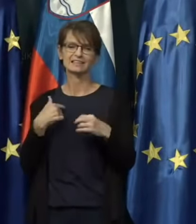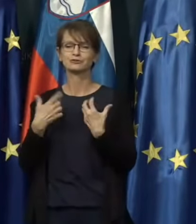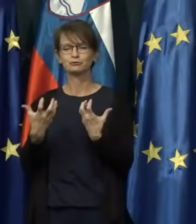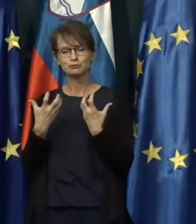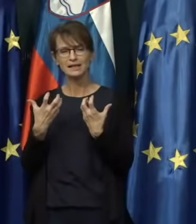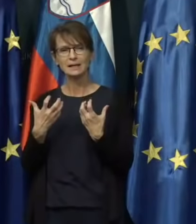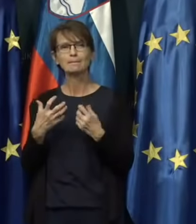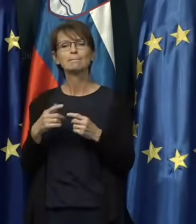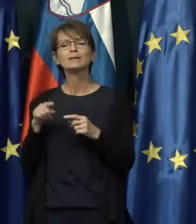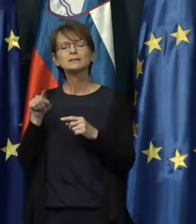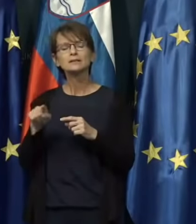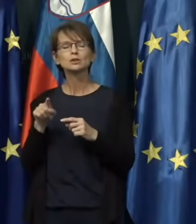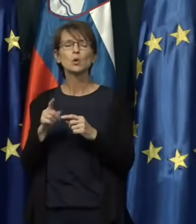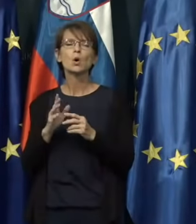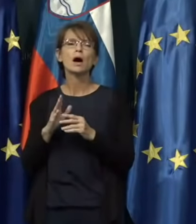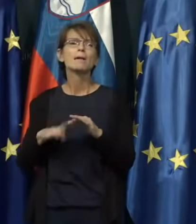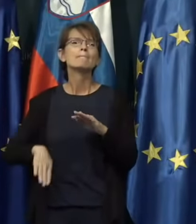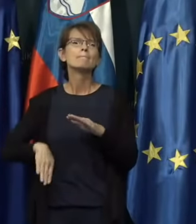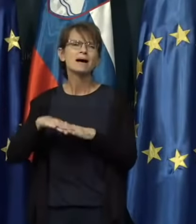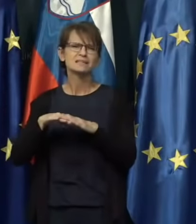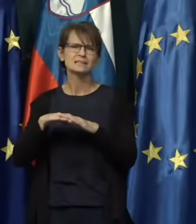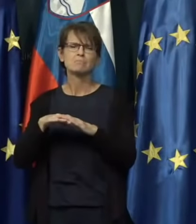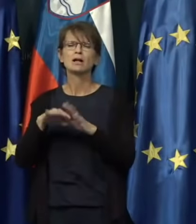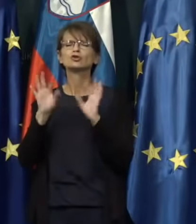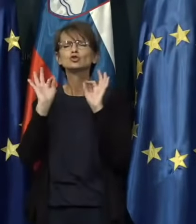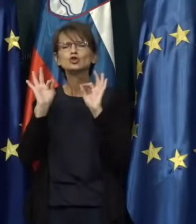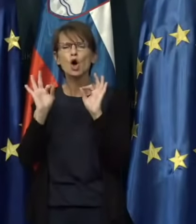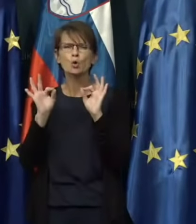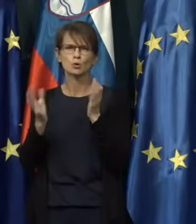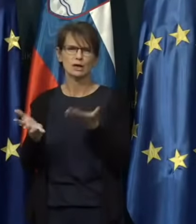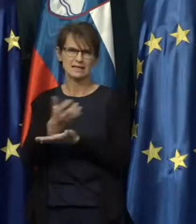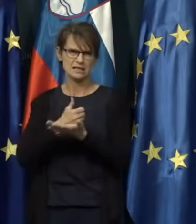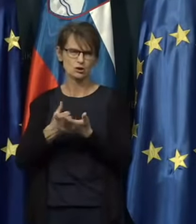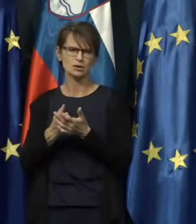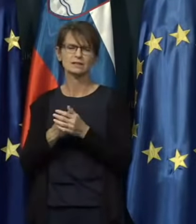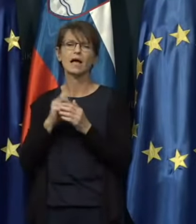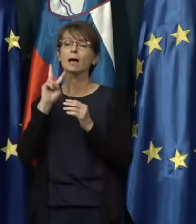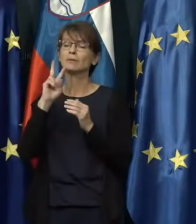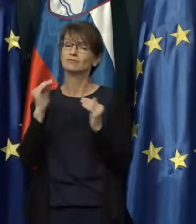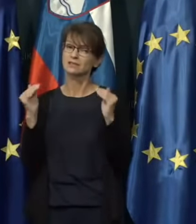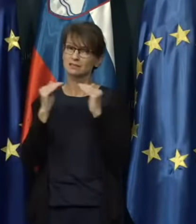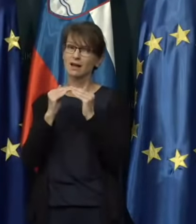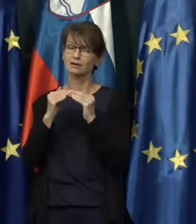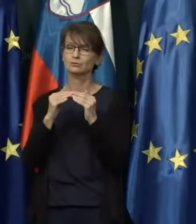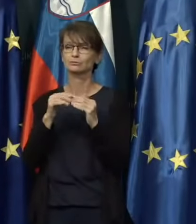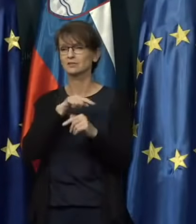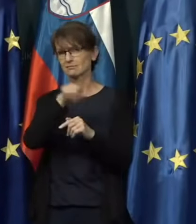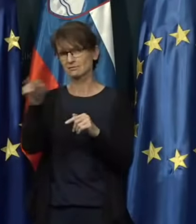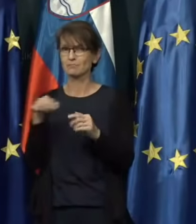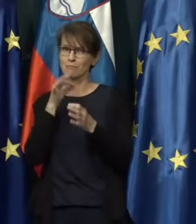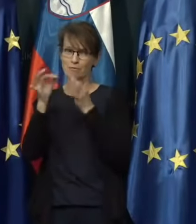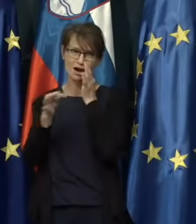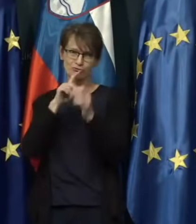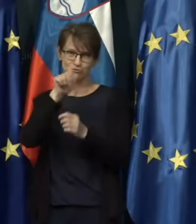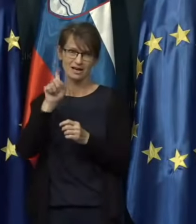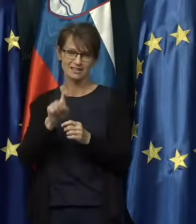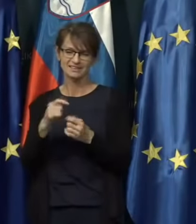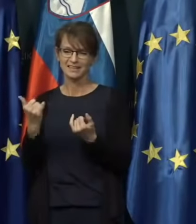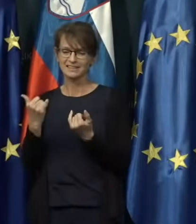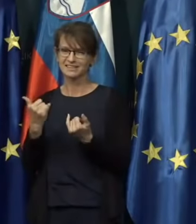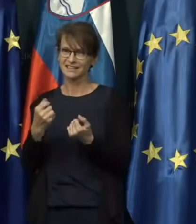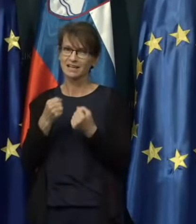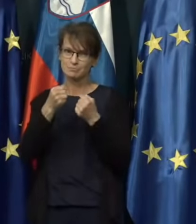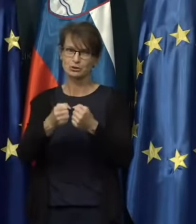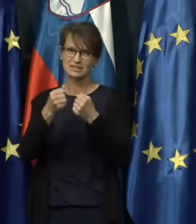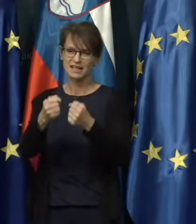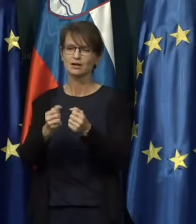to maksimalno dobro izkoristite, ampak v skladu s temi vprašanji, ki ste mi jih zdaj naslavljali, bi rekel,